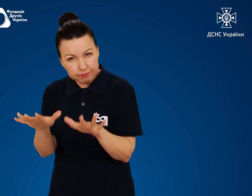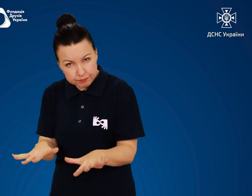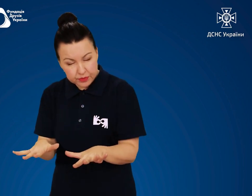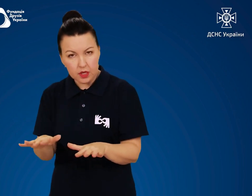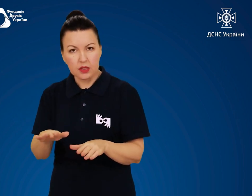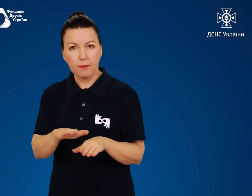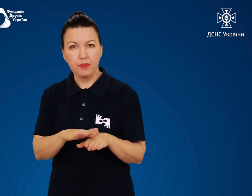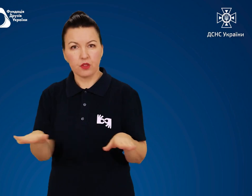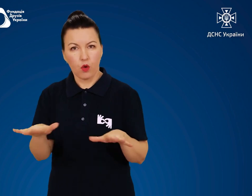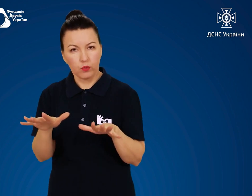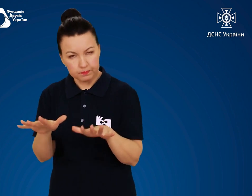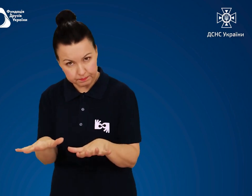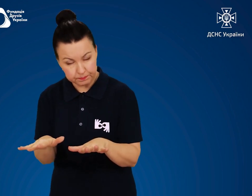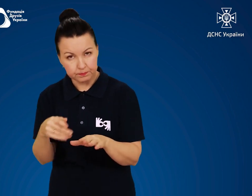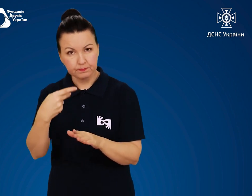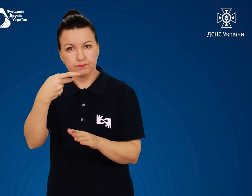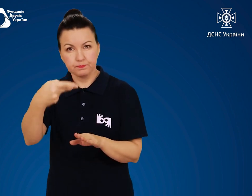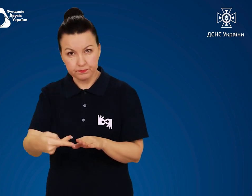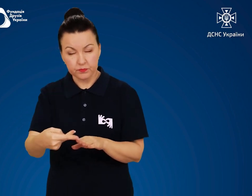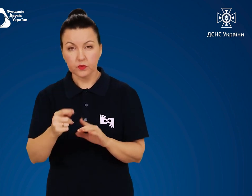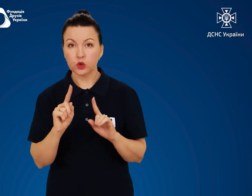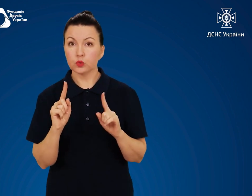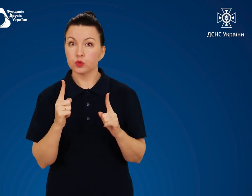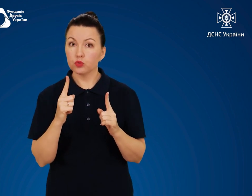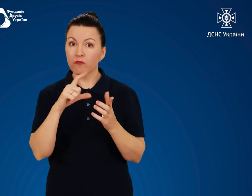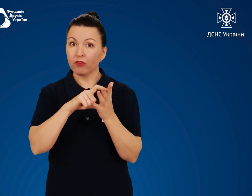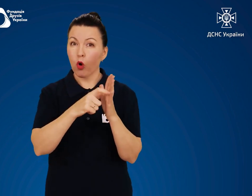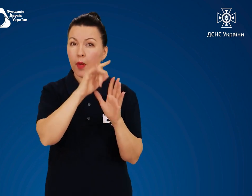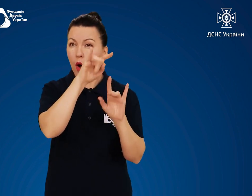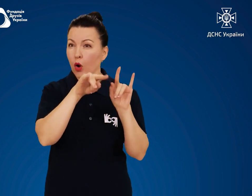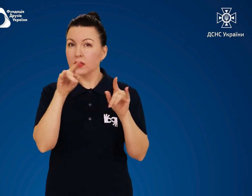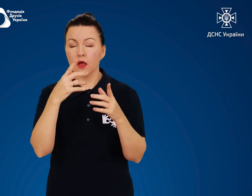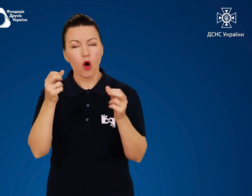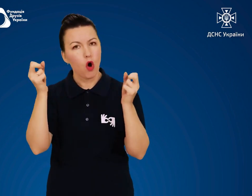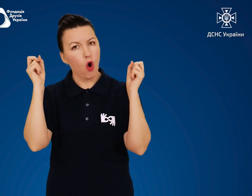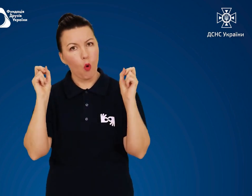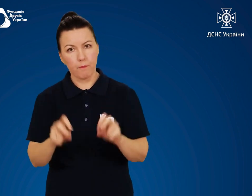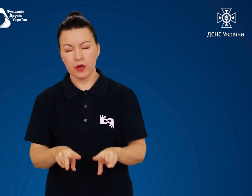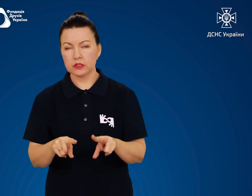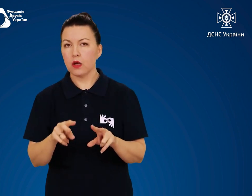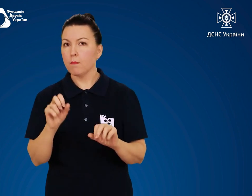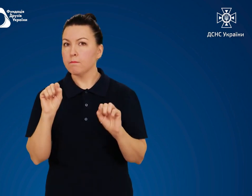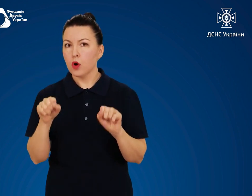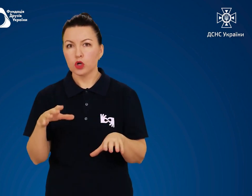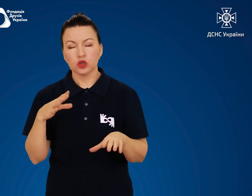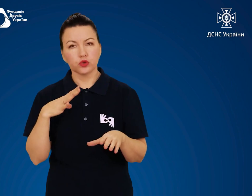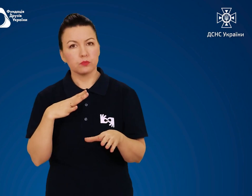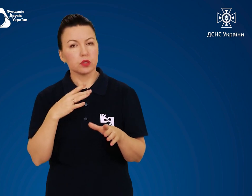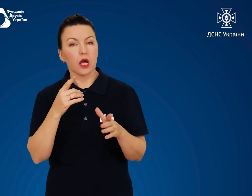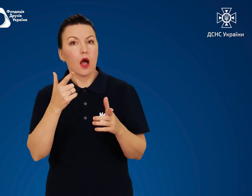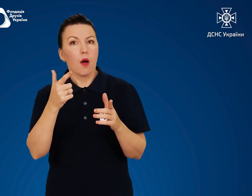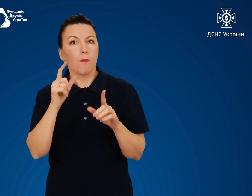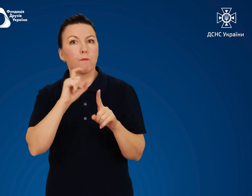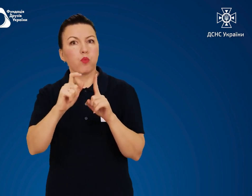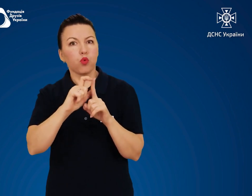ляжте на підлогу Тому що перебувати у кімнаті небезпечно через можливість рикошету